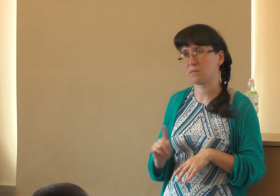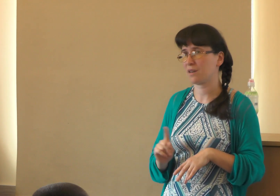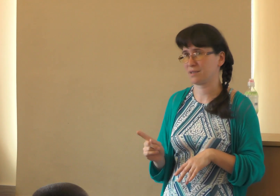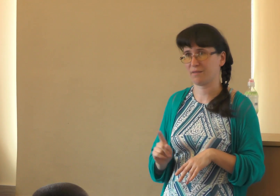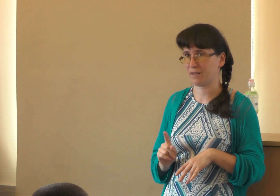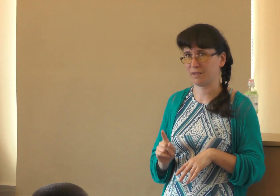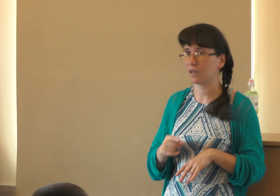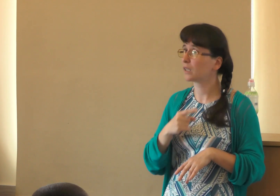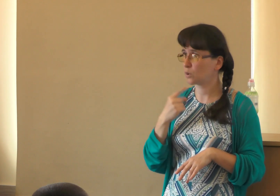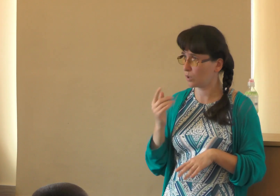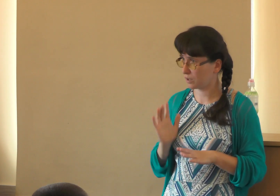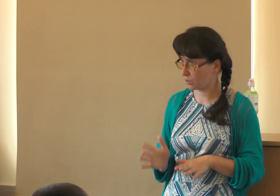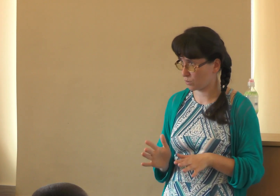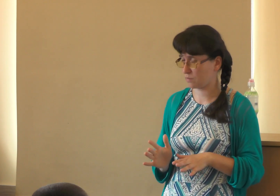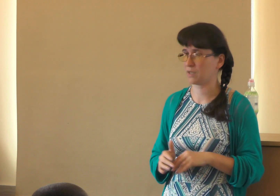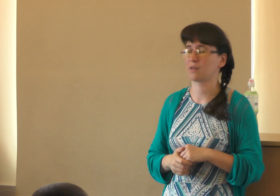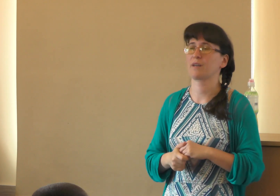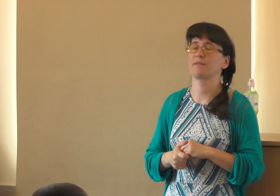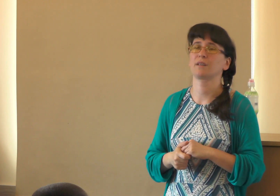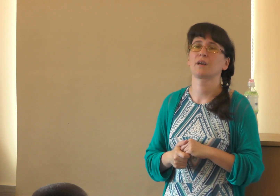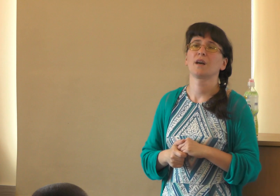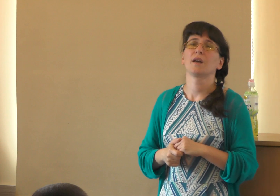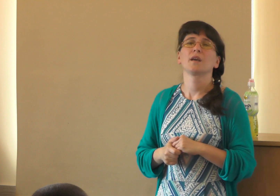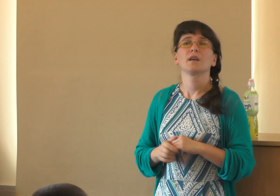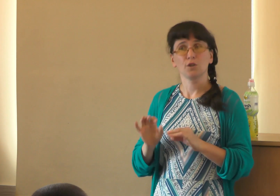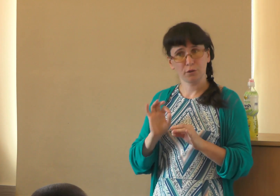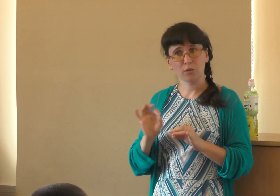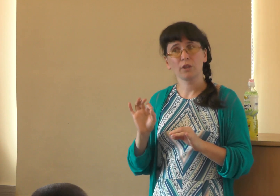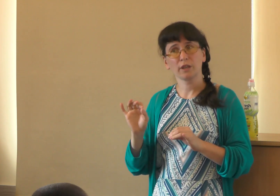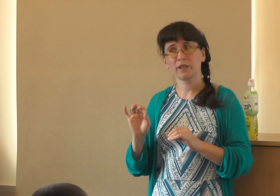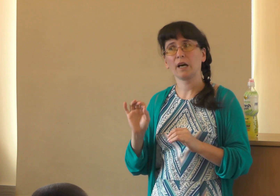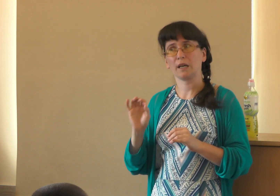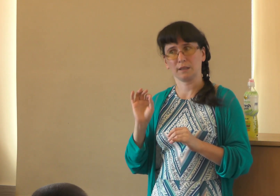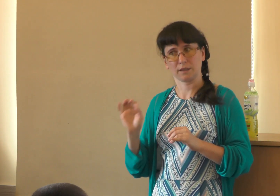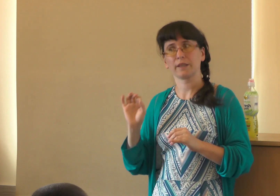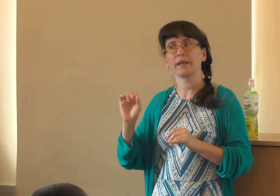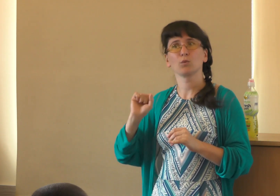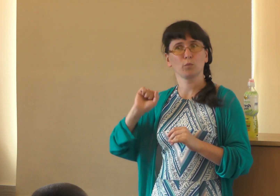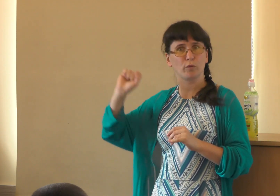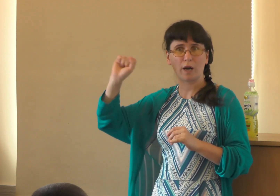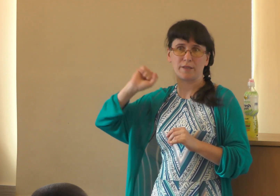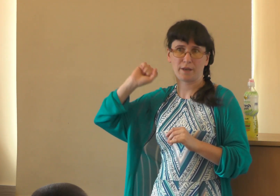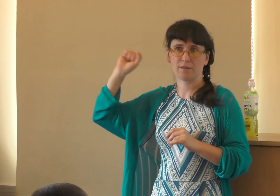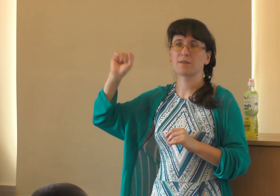меня разговаривает. Она только на русском разговаривает. И еще такое имя «да», конкретную букву «а» тянет.